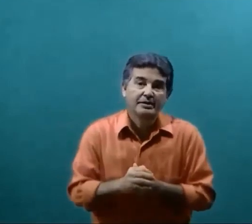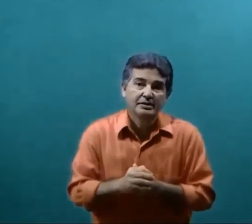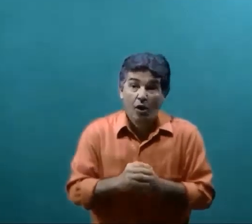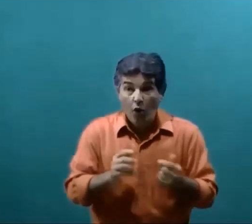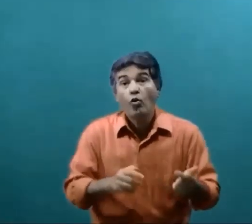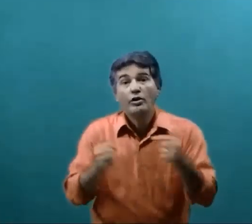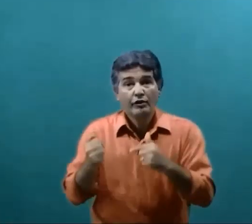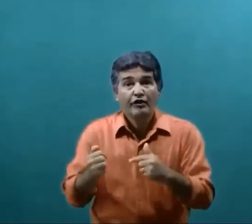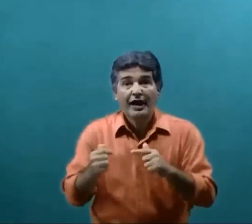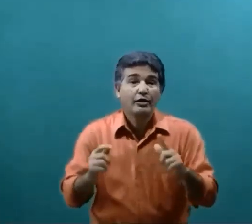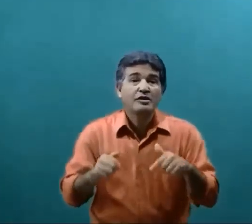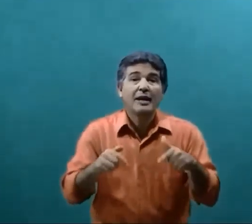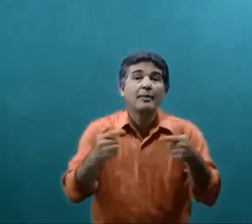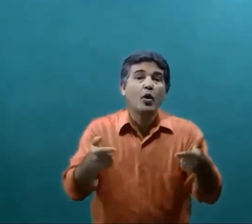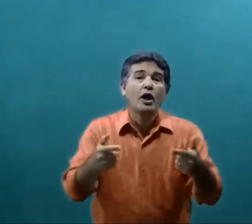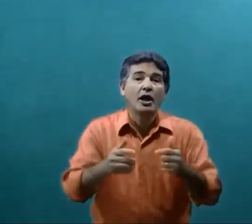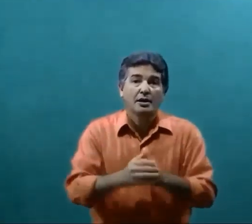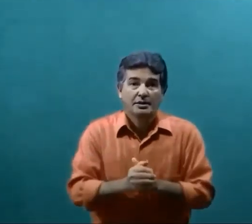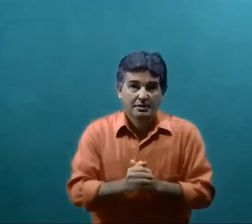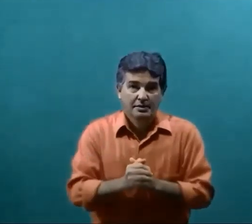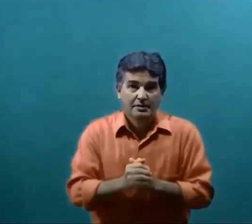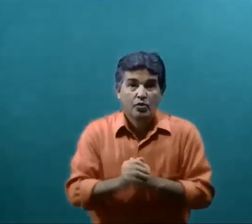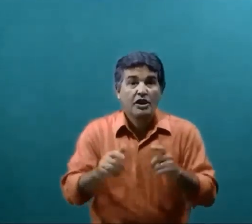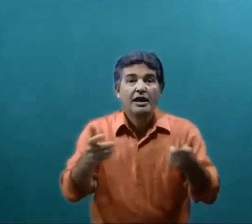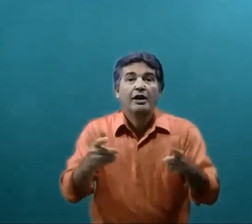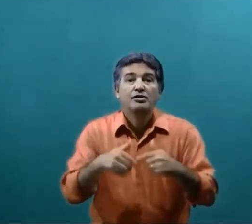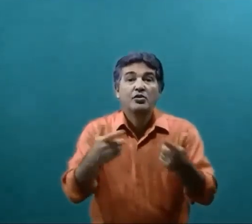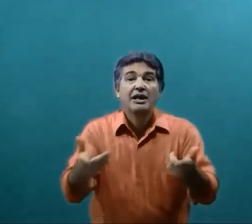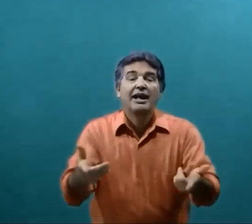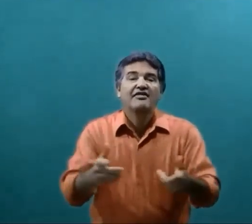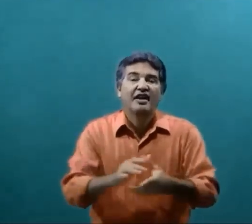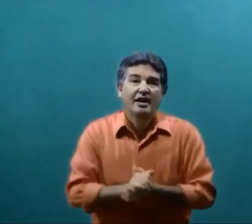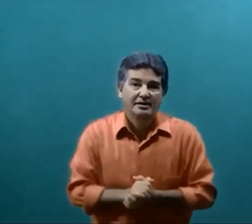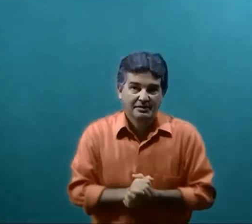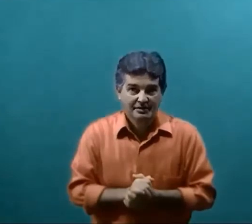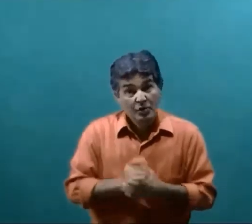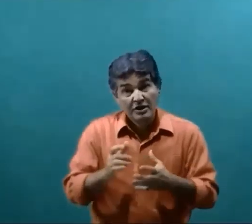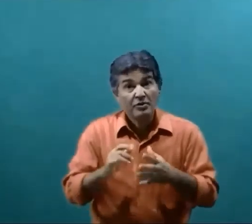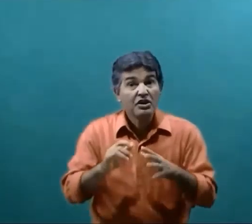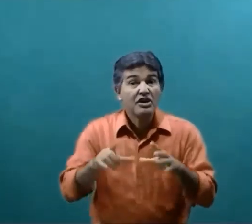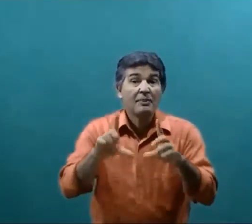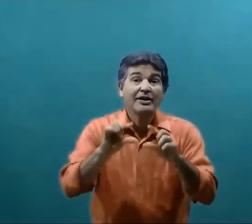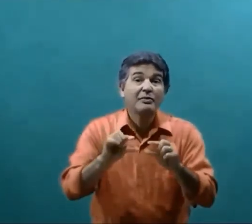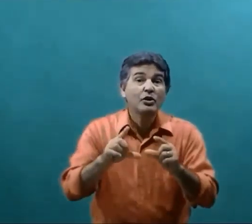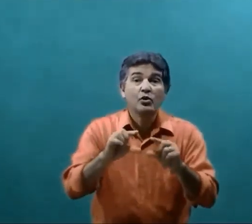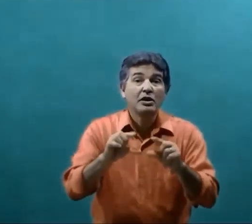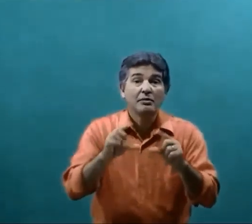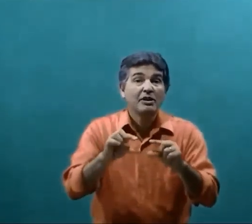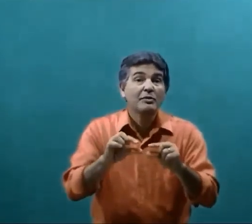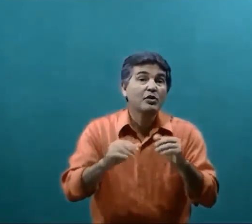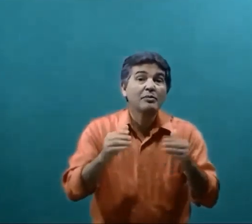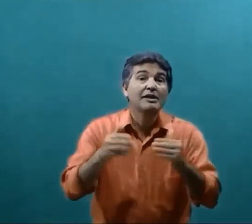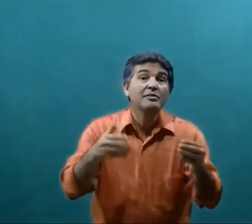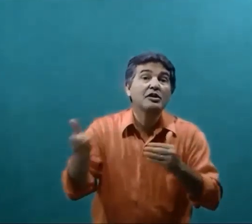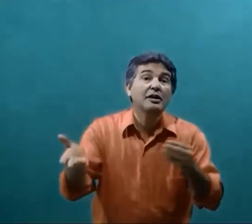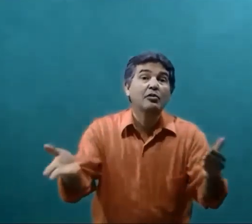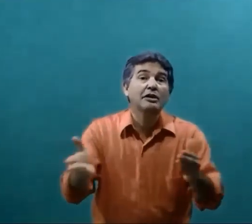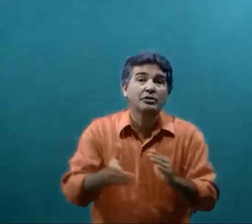Ou quando faz Não sabe por que O que causa O que leva Ou então diz Que é para diminuir Mas diminuir Mas diminuir até quando?